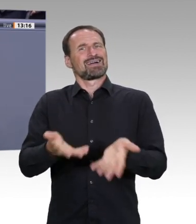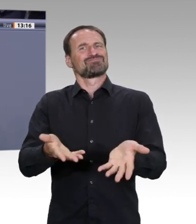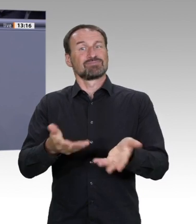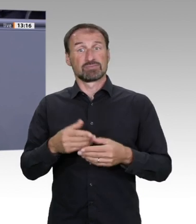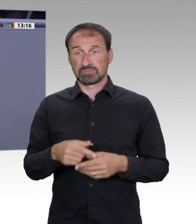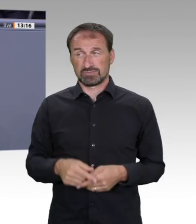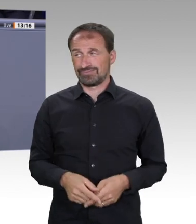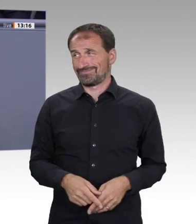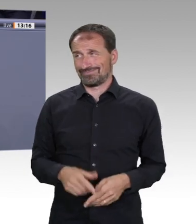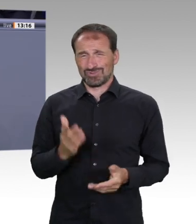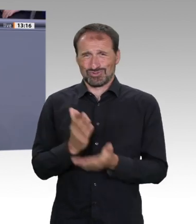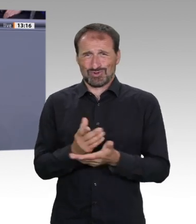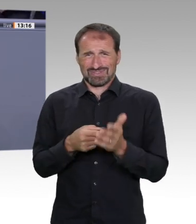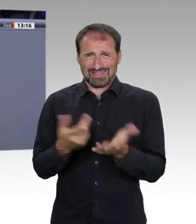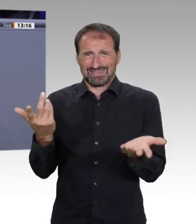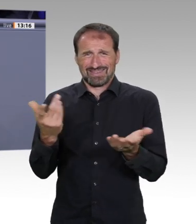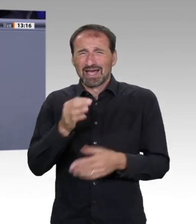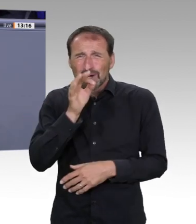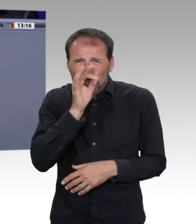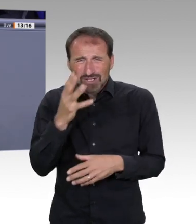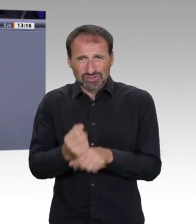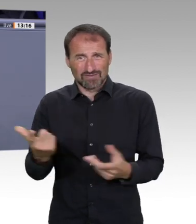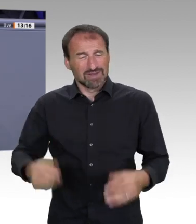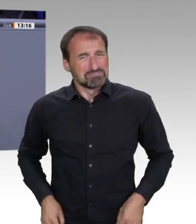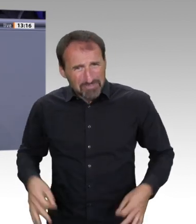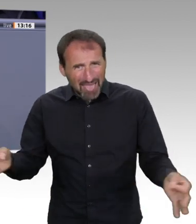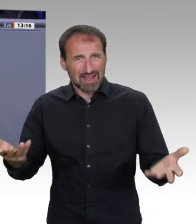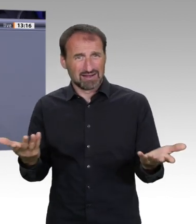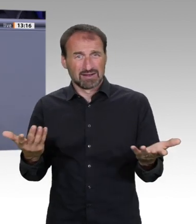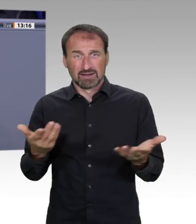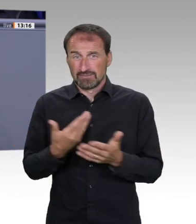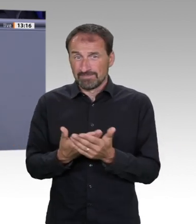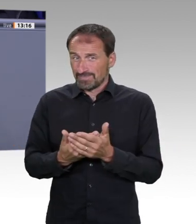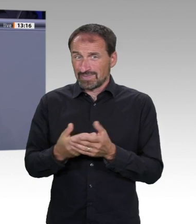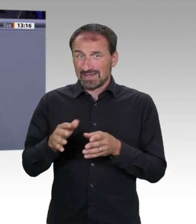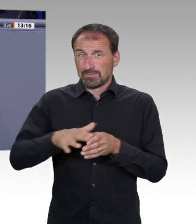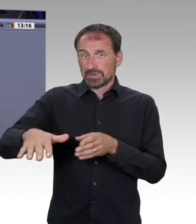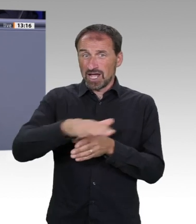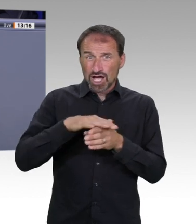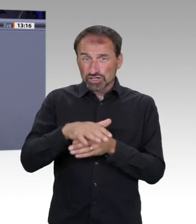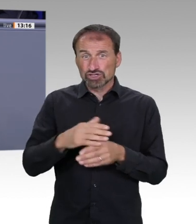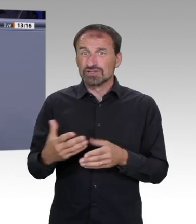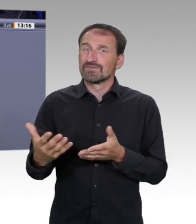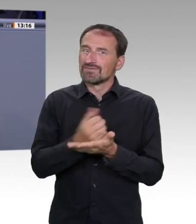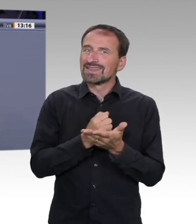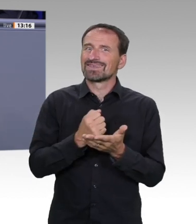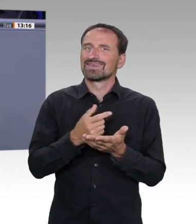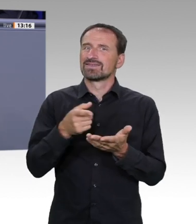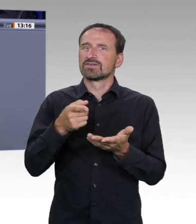Zeit erkannt haben. Und dabei ist das genaue Gegenteil richtig. Sie kriegen es nicht hin, und es interessiert Sie auch nicht. Werde das